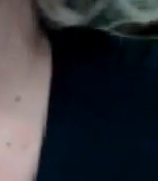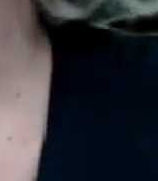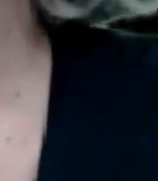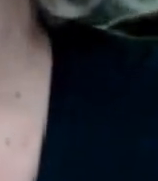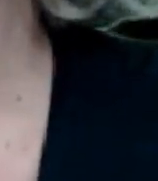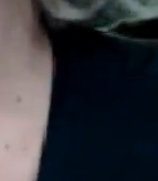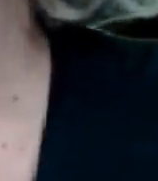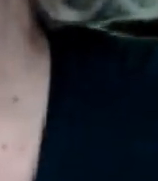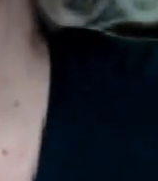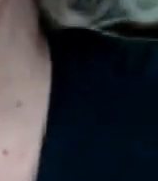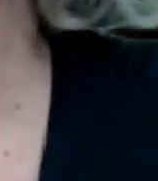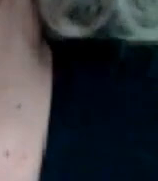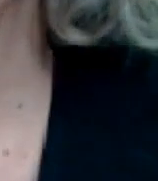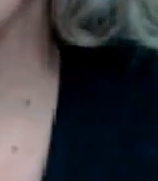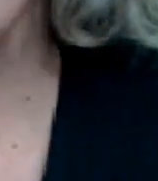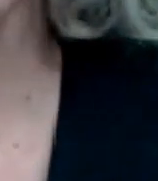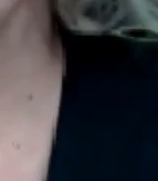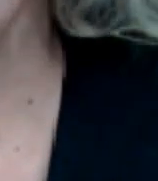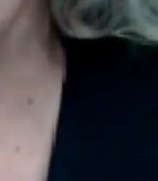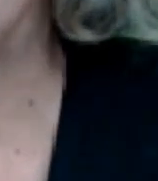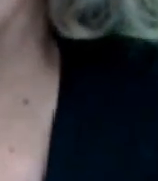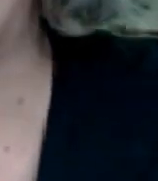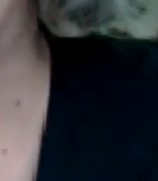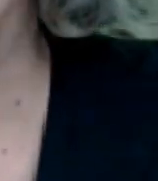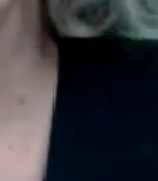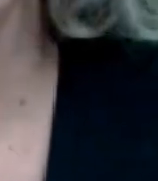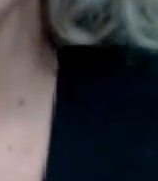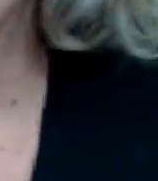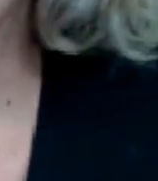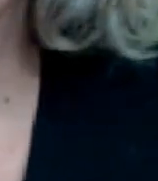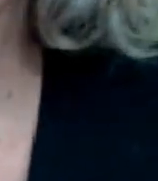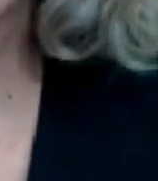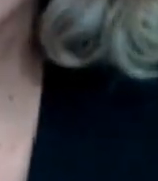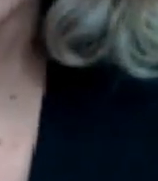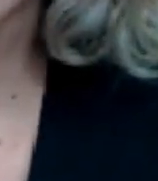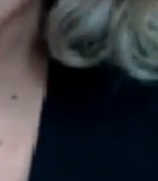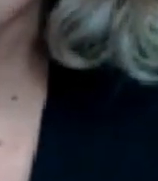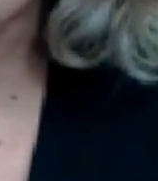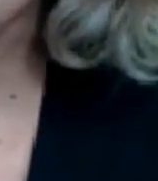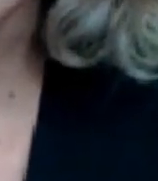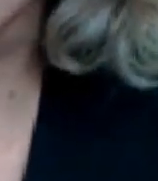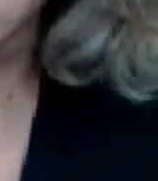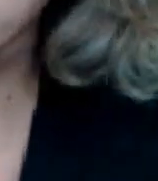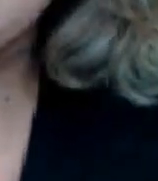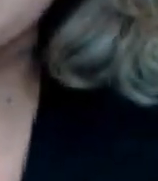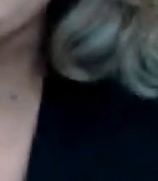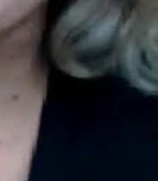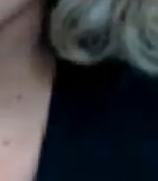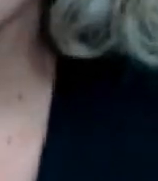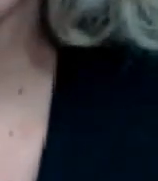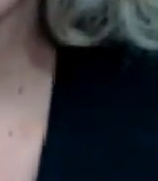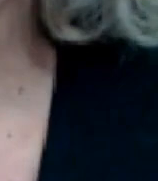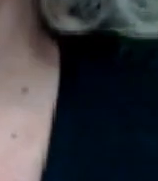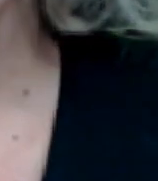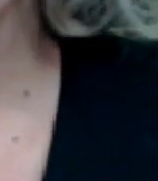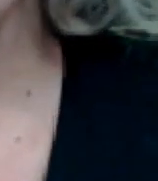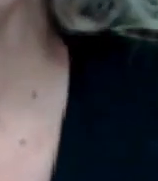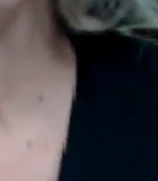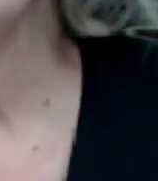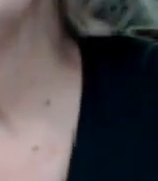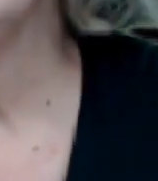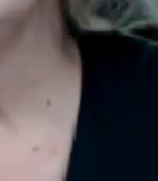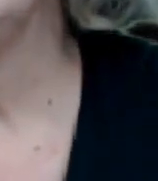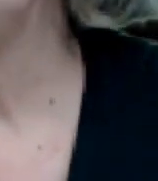mira y hablando de pseudo ahora que dijiste el pseudo a este periodistas este